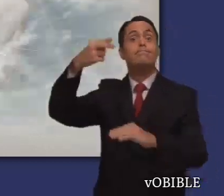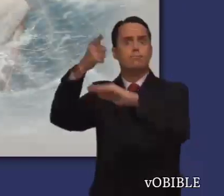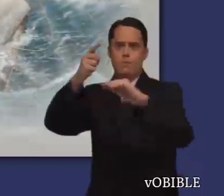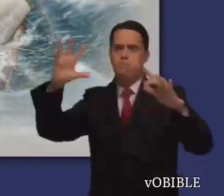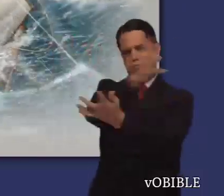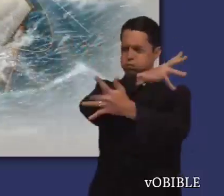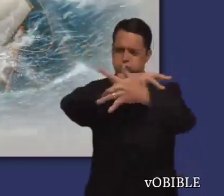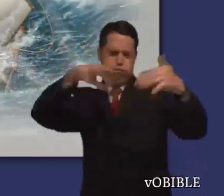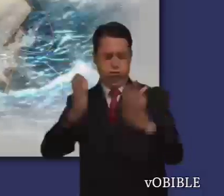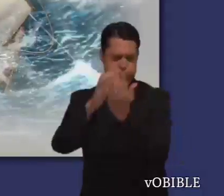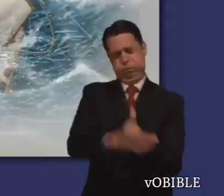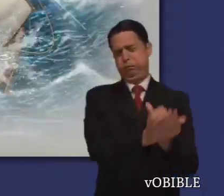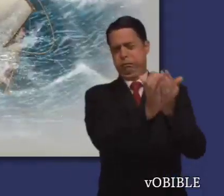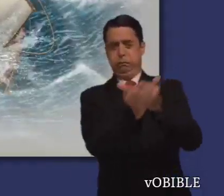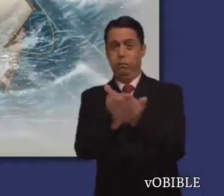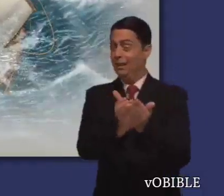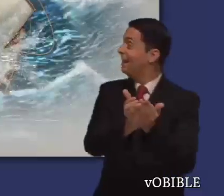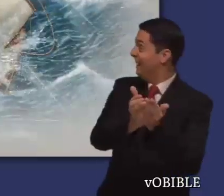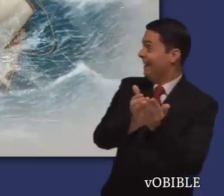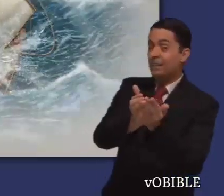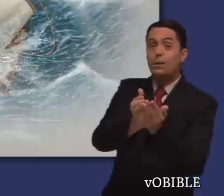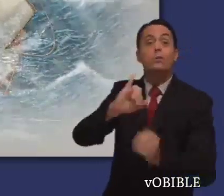Jehová provoca una fuerte tormenta en el mar.